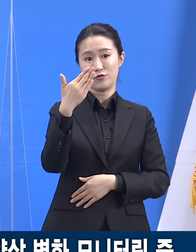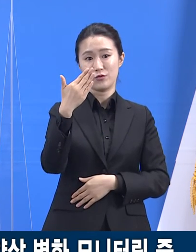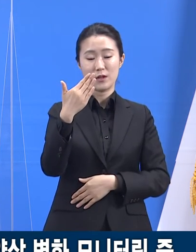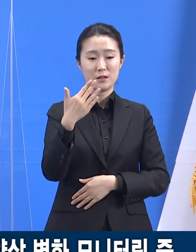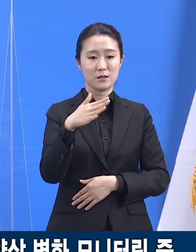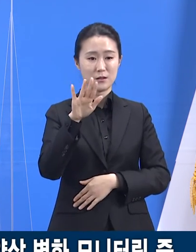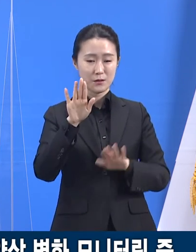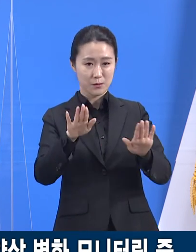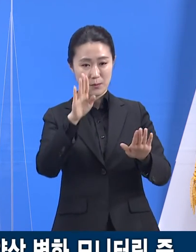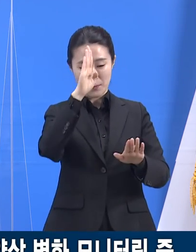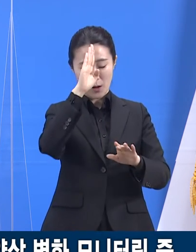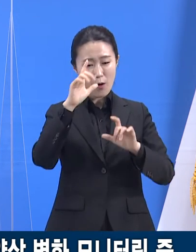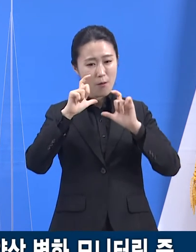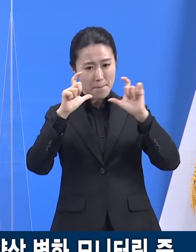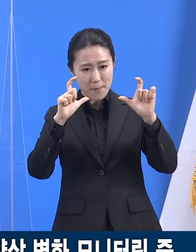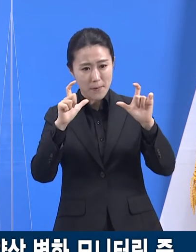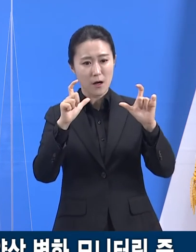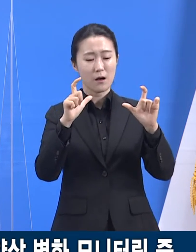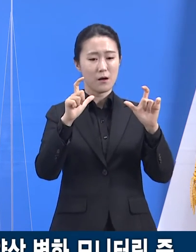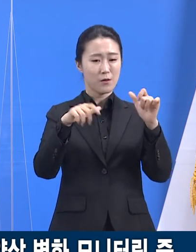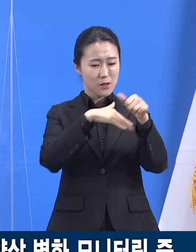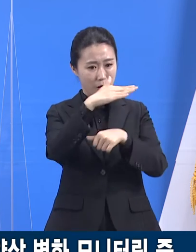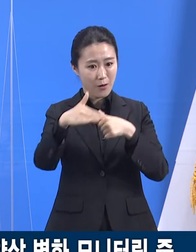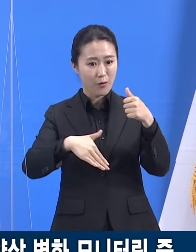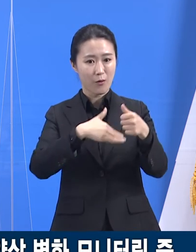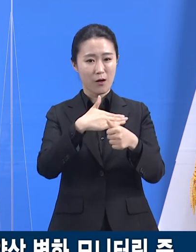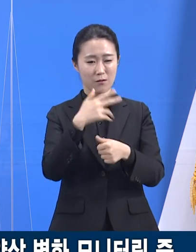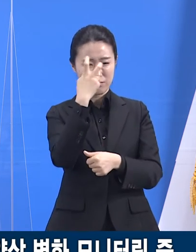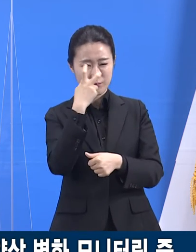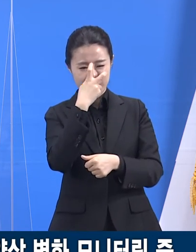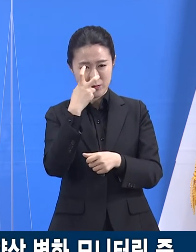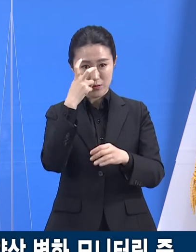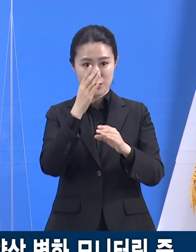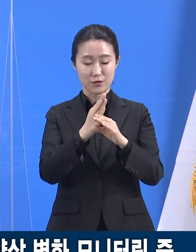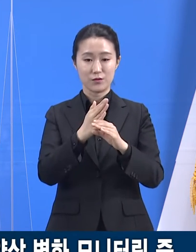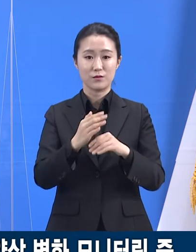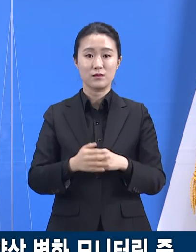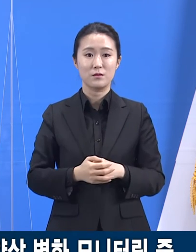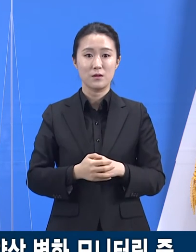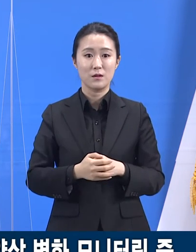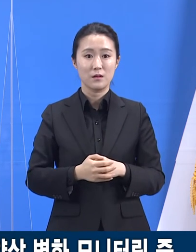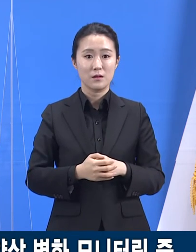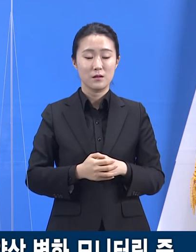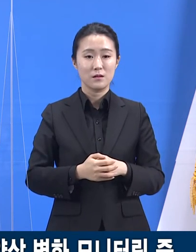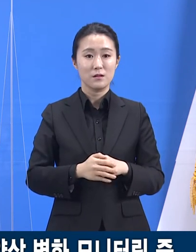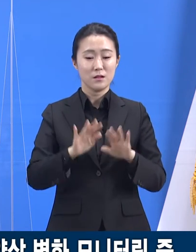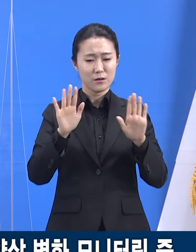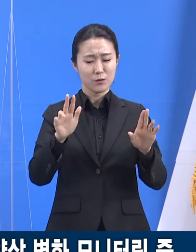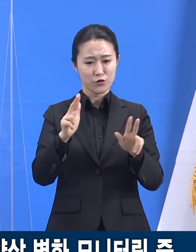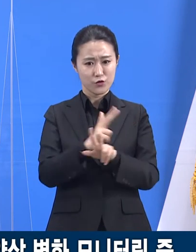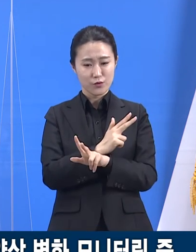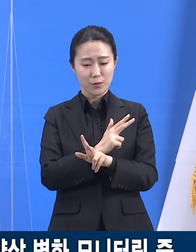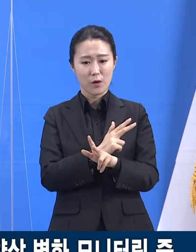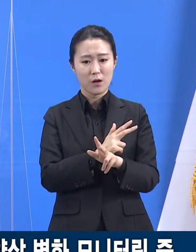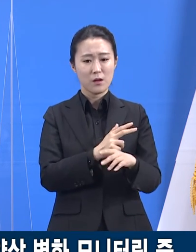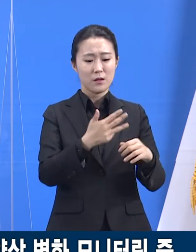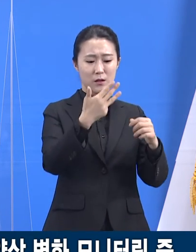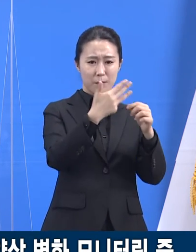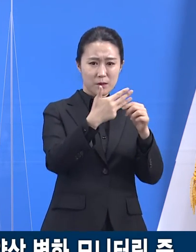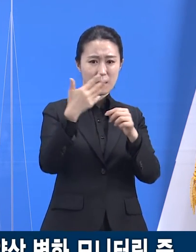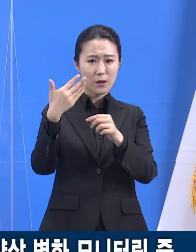있습니다. 지난주에도 그 전주와 마찬가지로 제8권역 및 제9권역의 발생률이